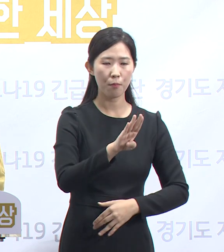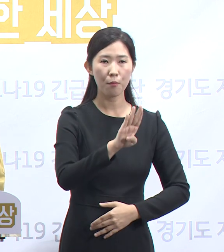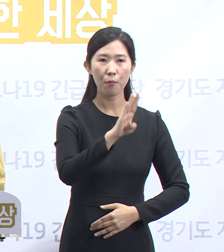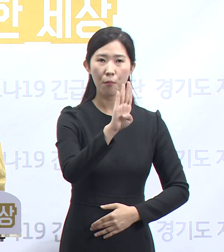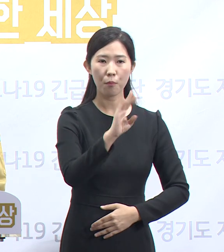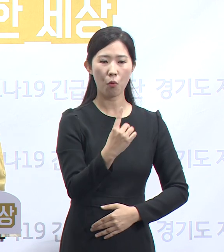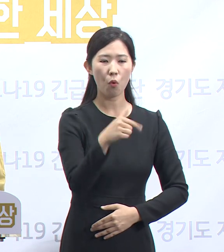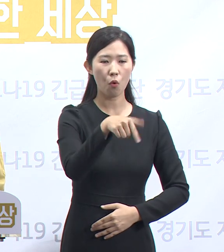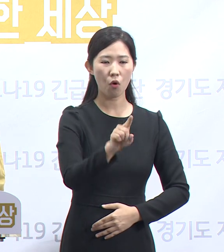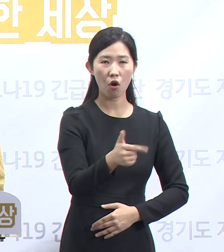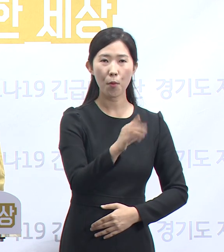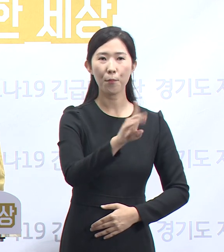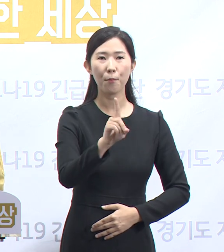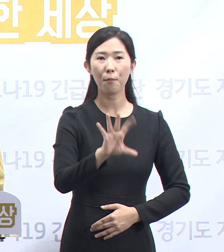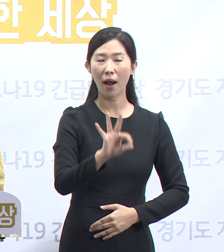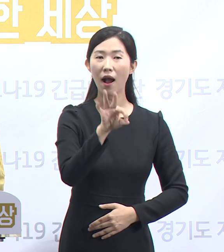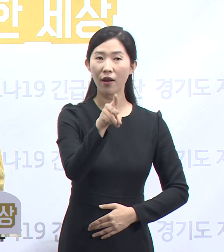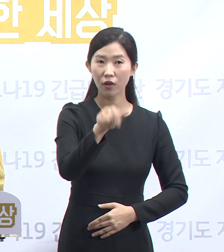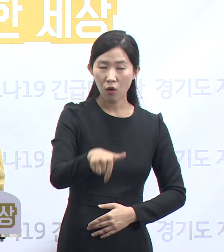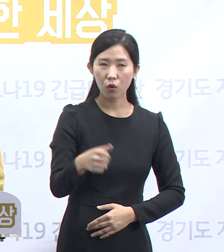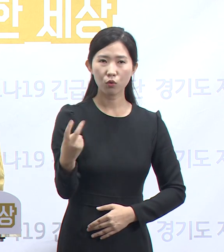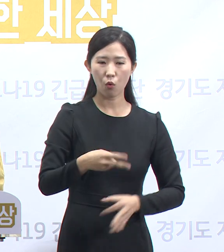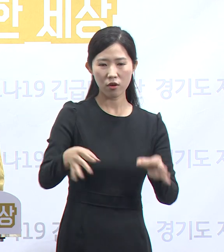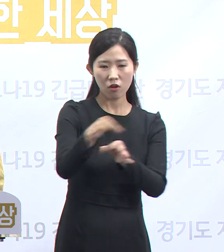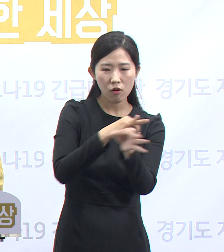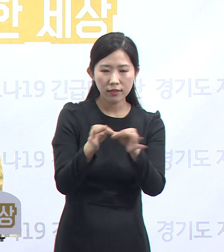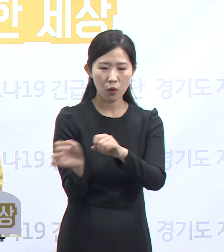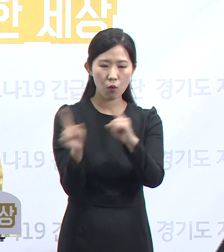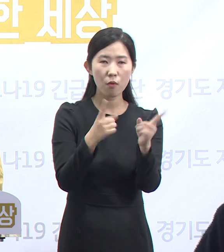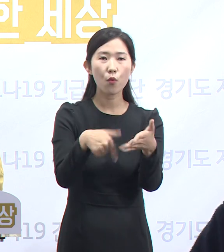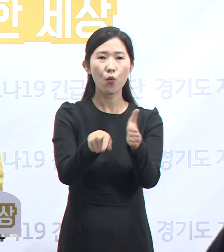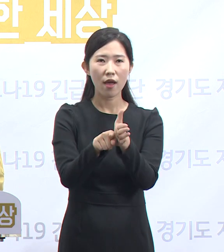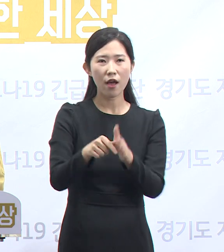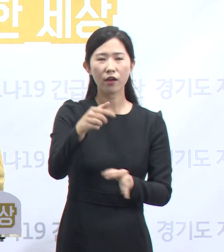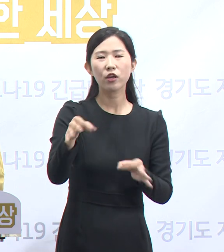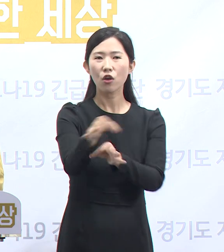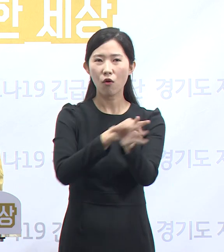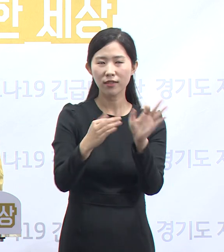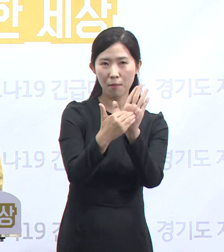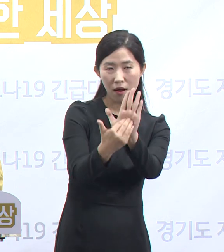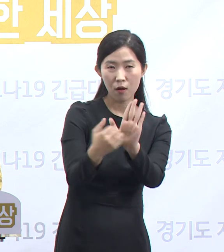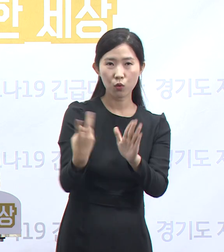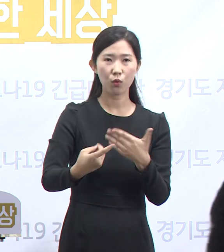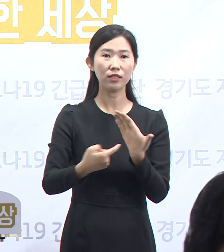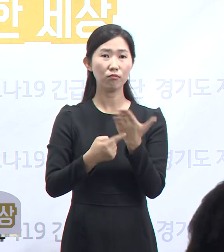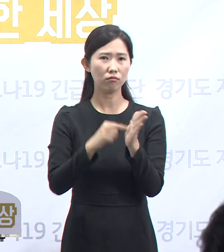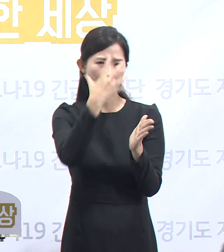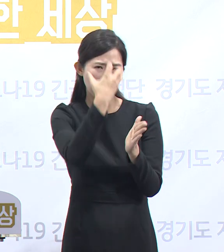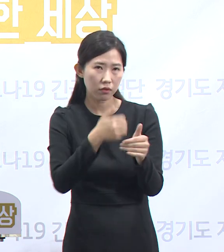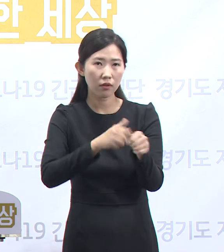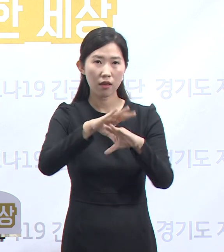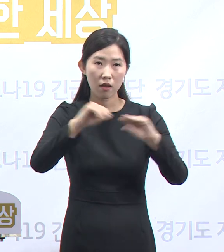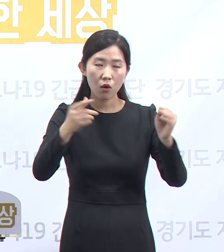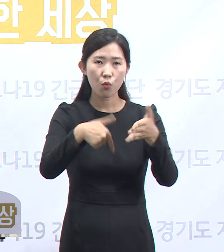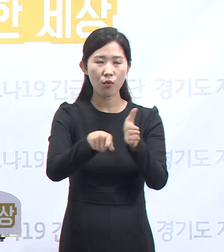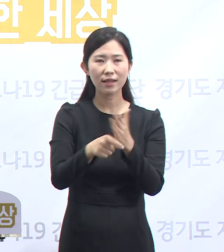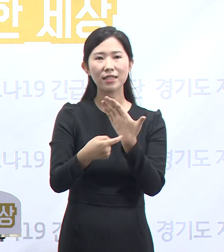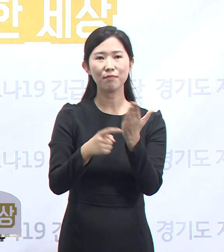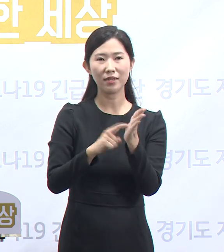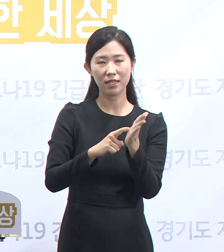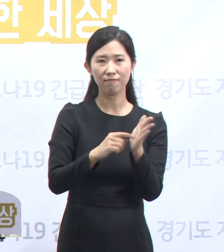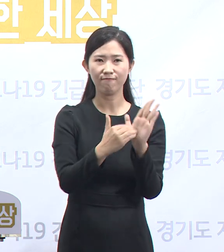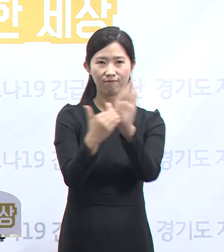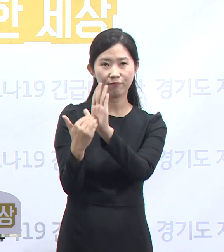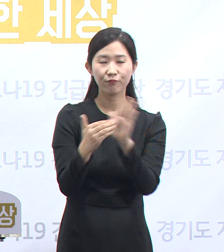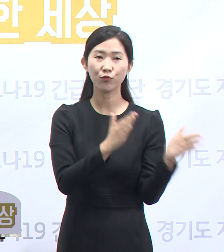무너져가는 경제를 되살리기 위한 경제 방역에도 집중하고 있으며 심리 방역도 같이 준비하고 있습니다. 도민의